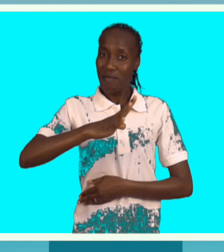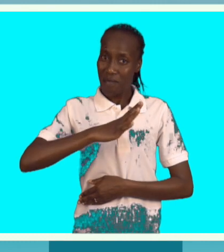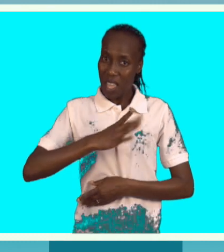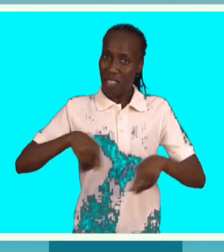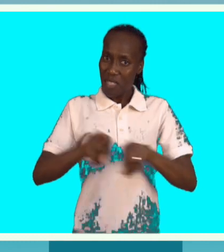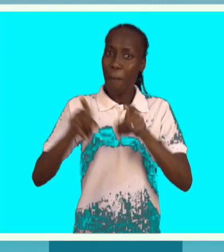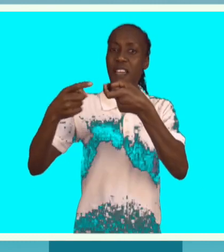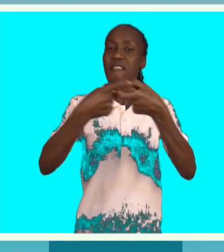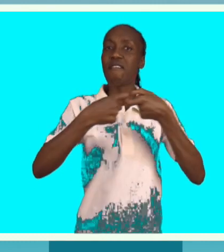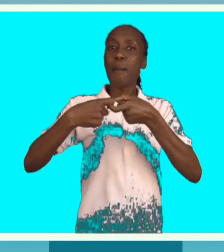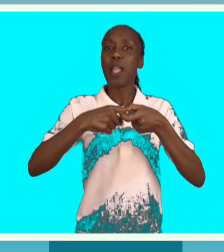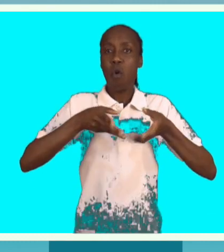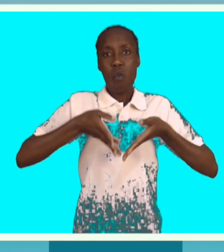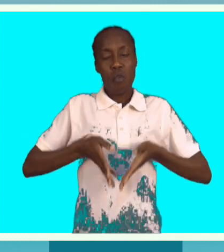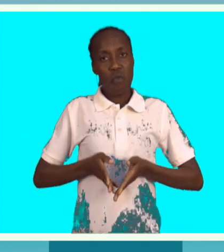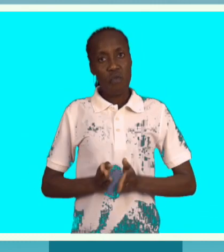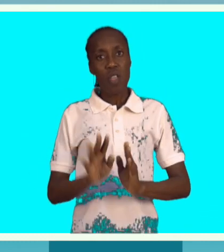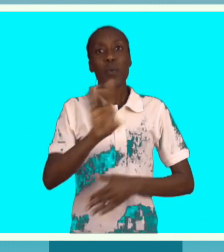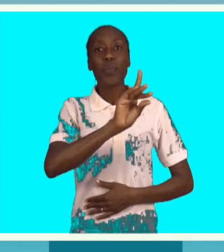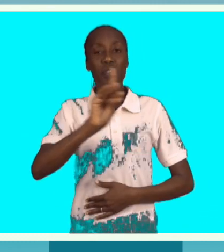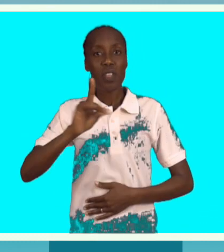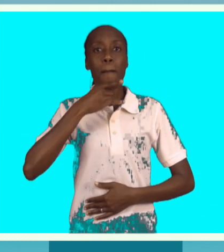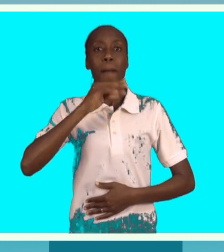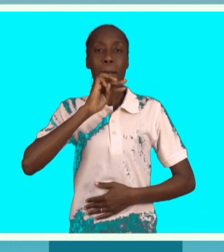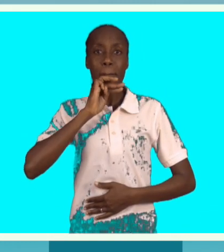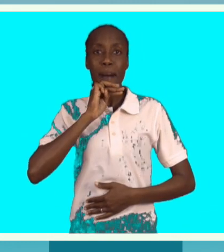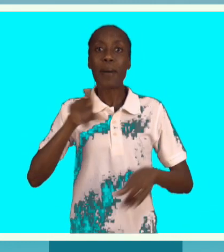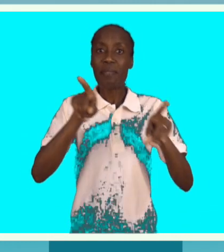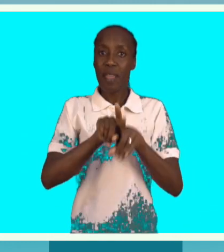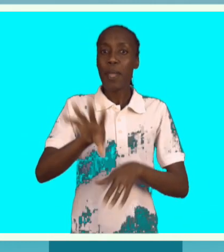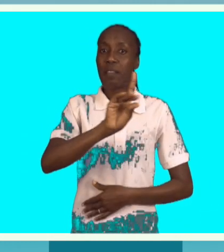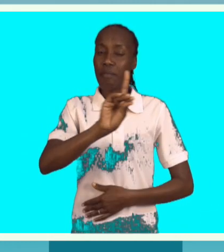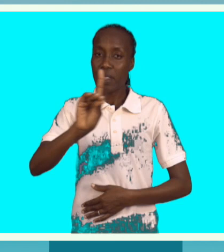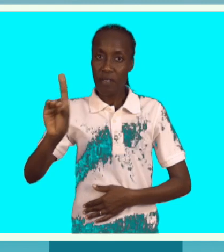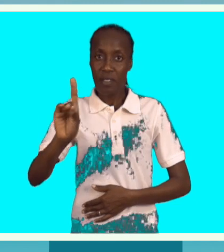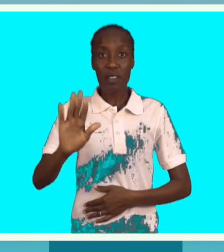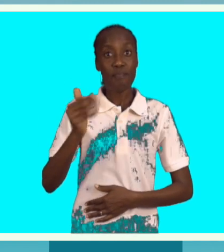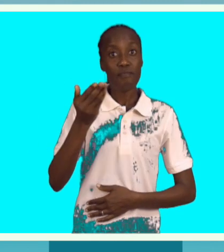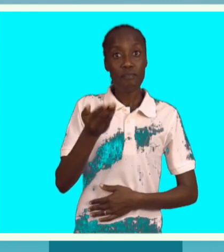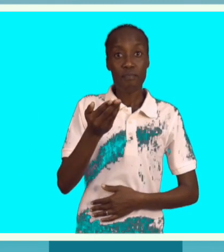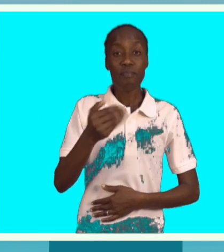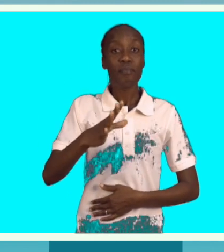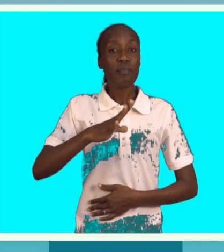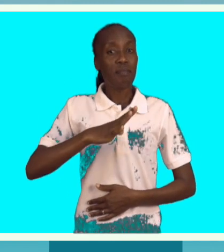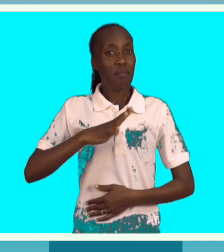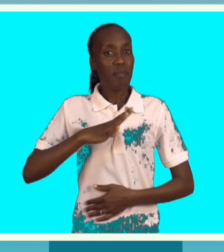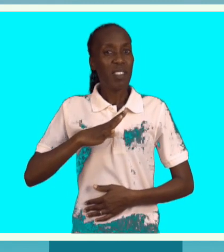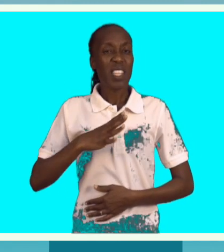famílias com filhos com deficiência, tem pais que são deficientes, que têm algum tipo de